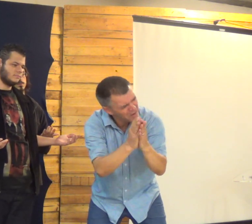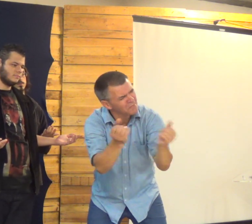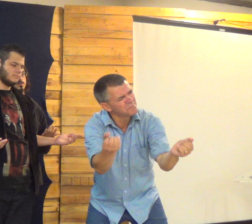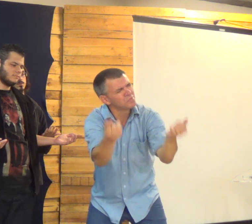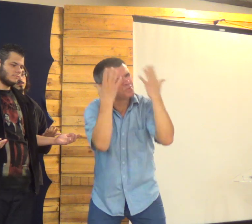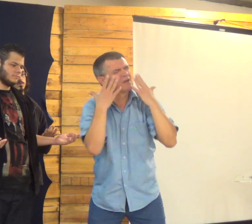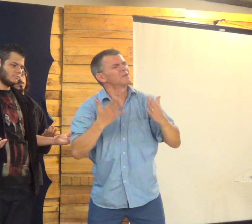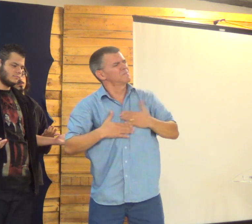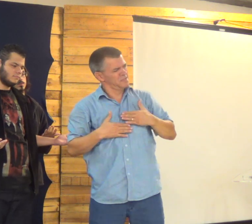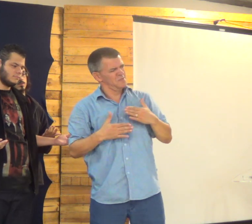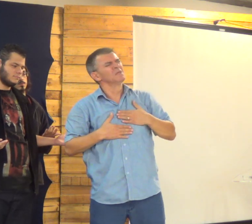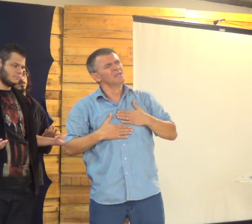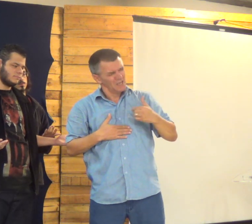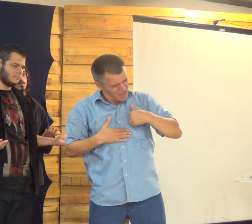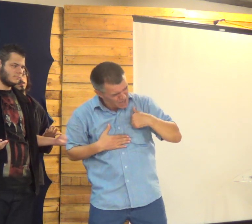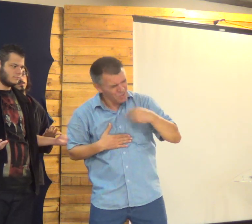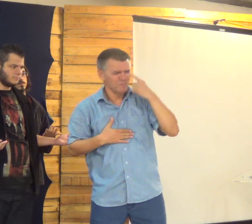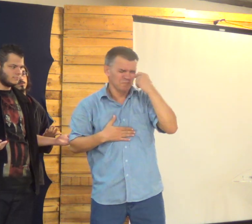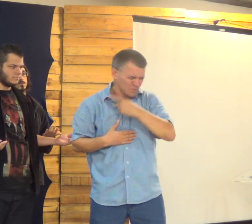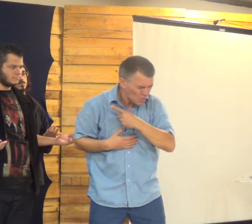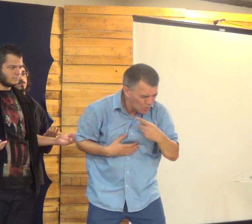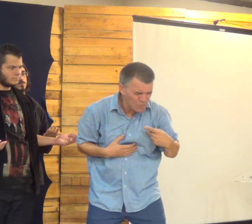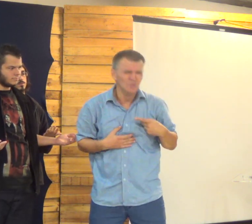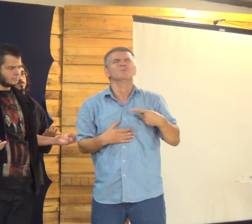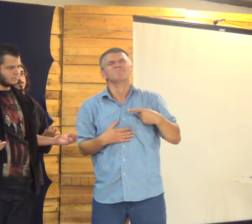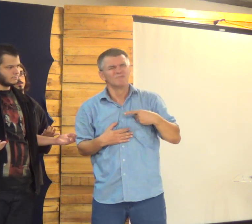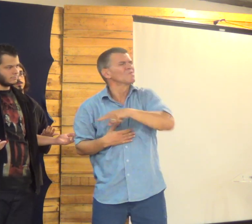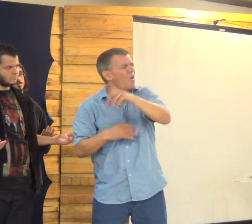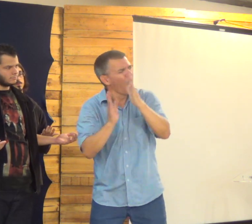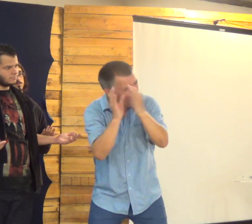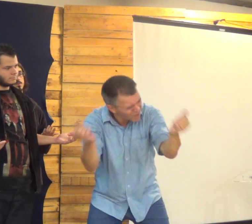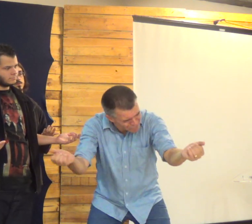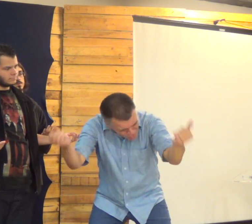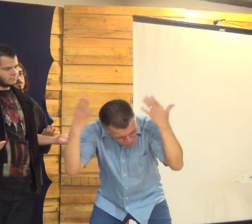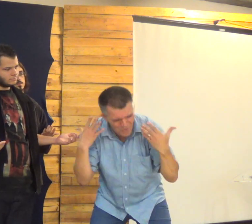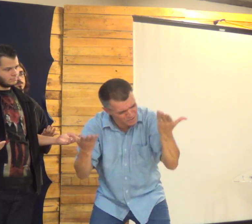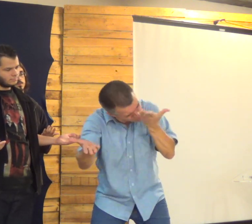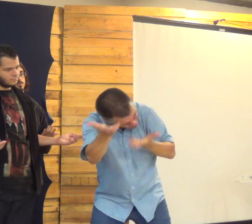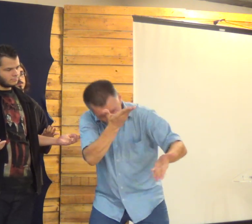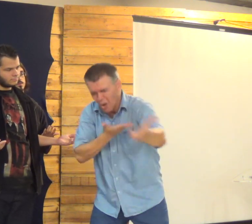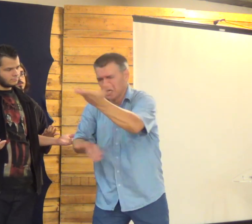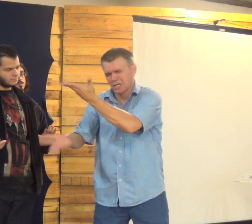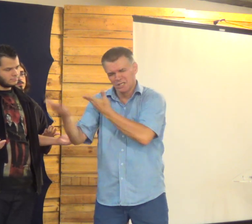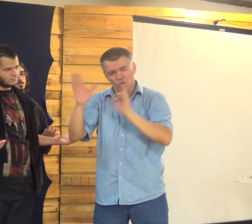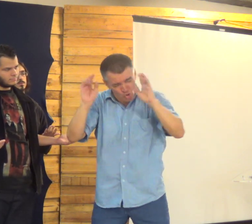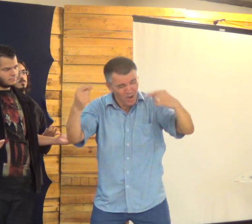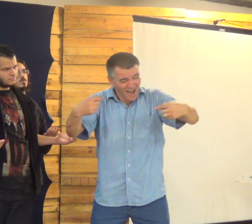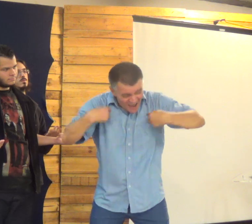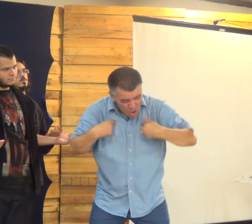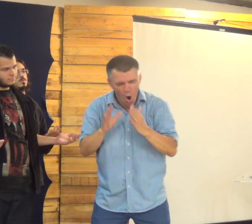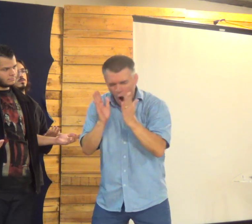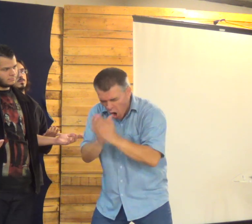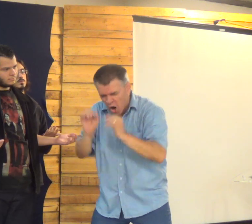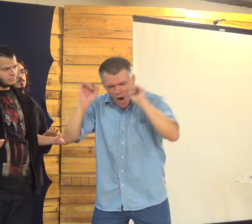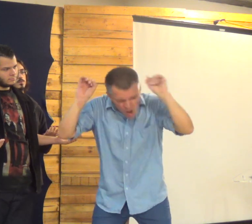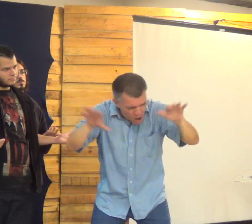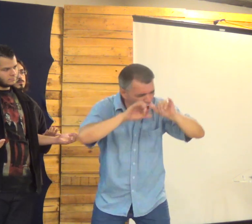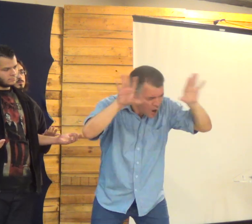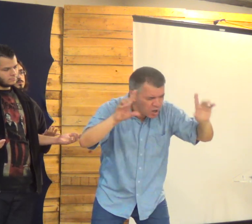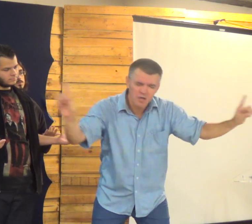Que nós possamos orar Cada vez mais Que eles possam orar Pela minha pessoa Pela minha vida A vida do Senhor Salomão Que eu ore pelo outro